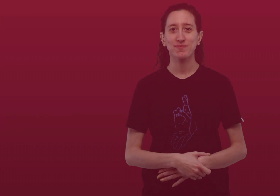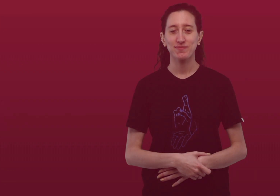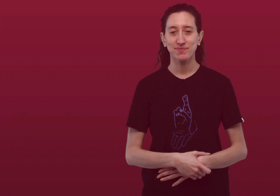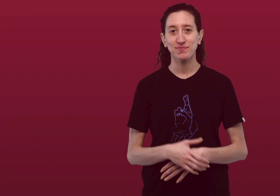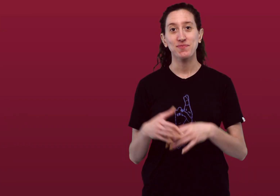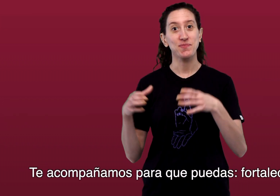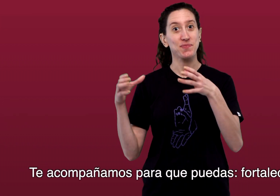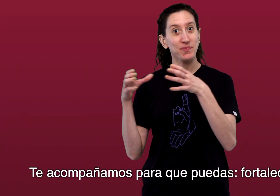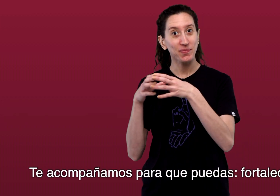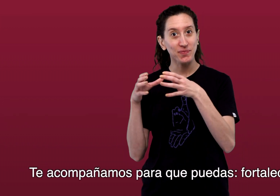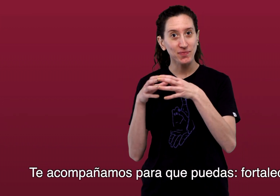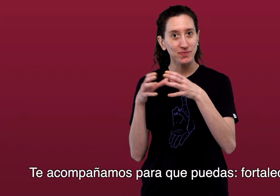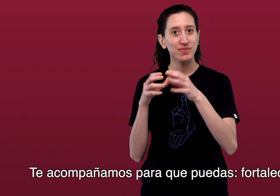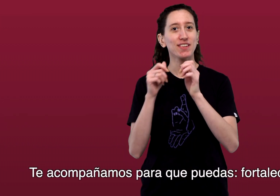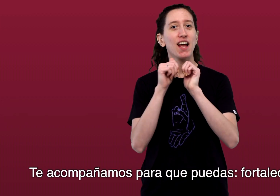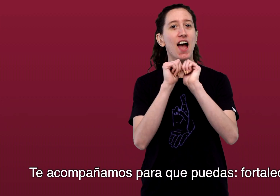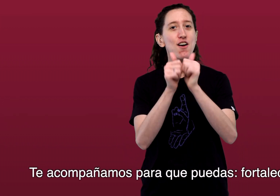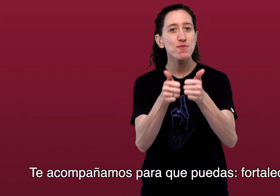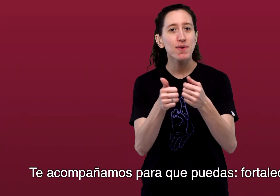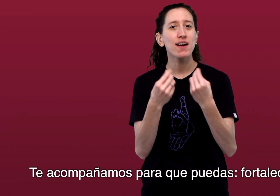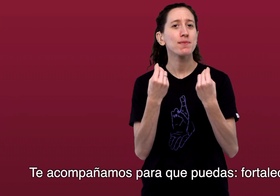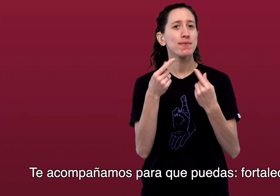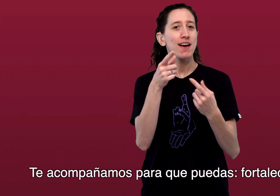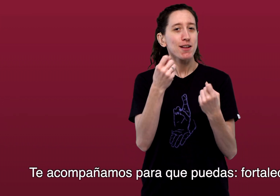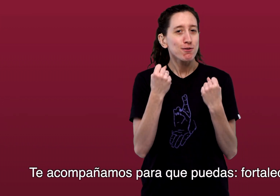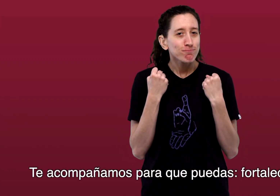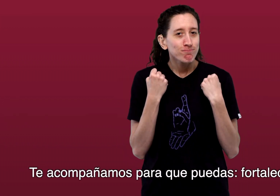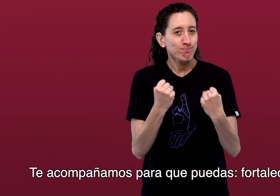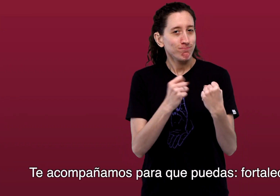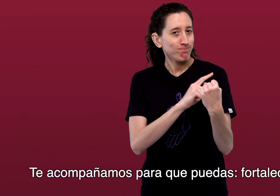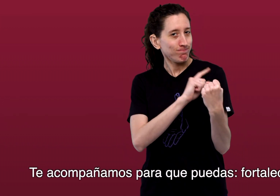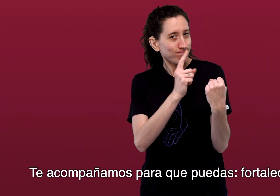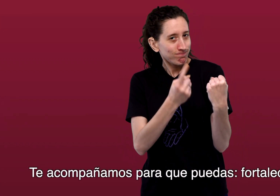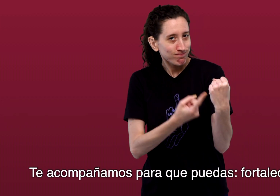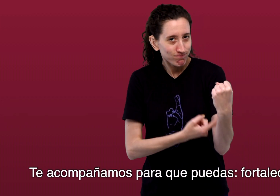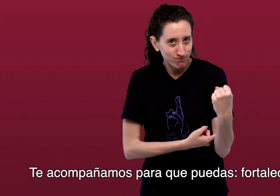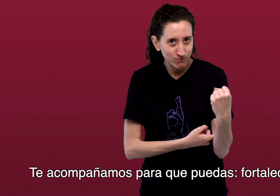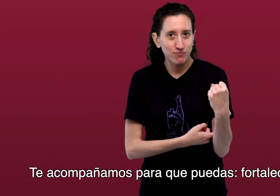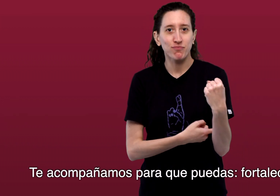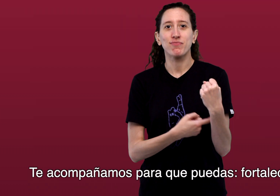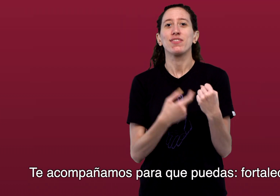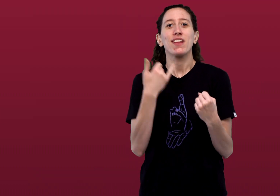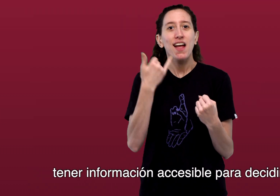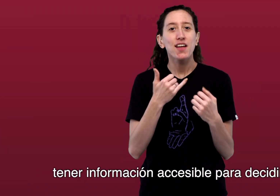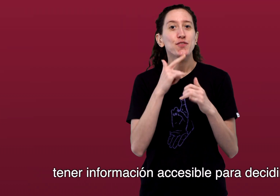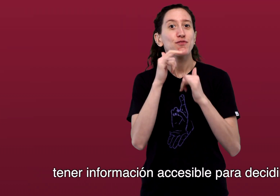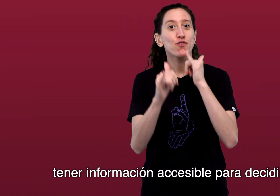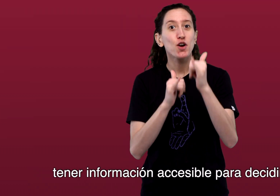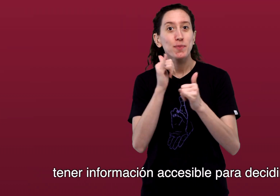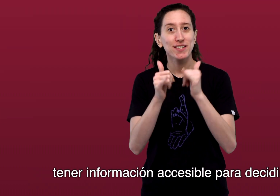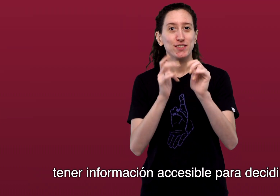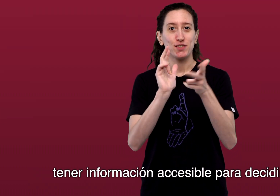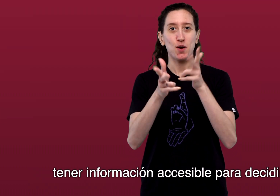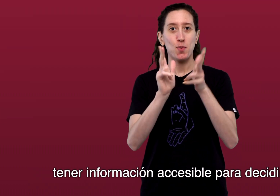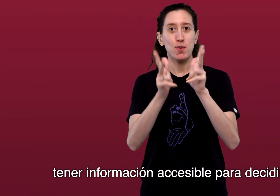Te acompañamos para que puedas fortalecerte tener información accesible